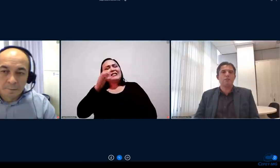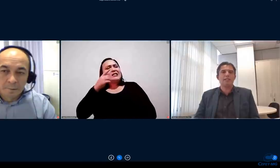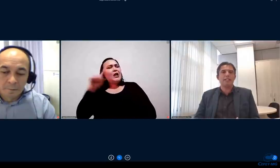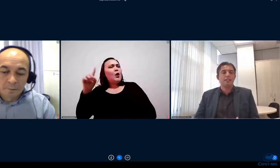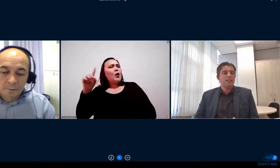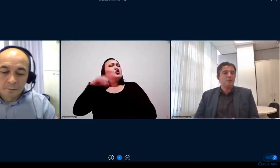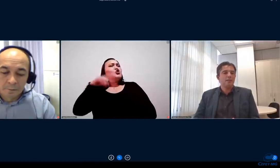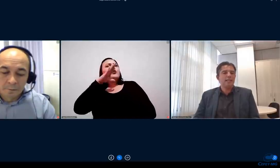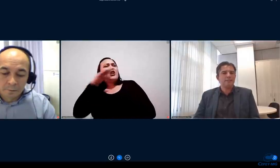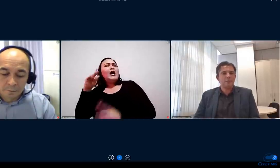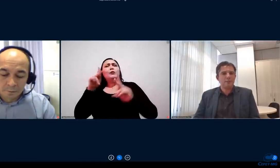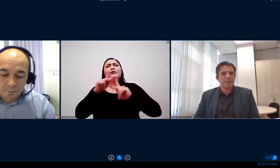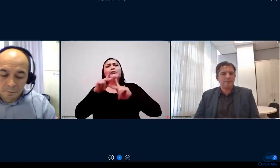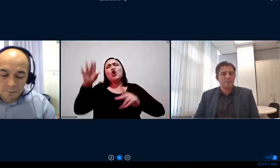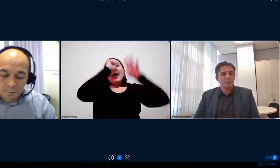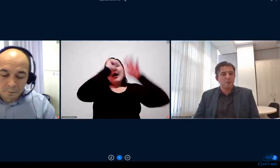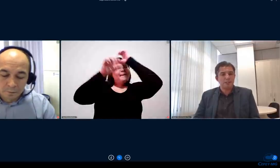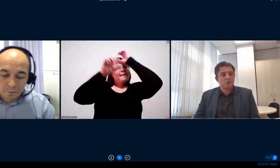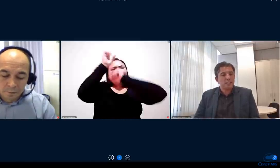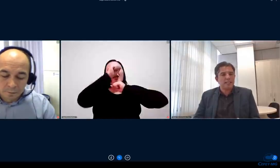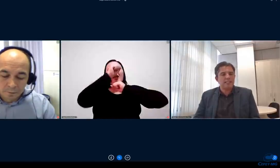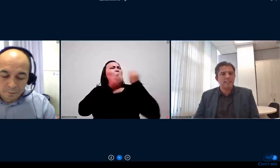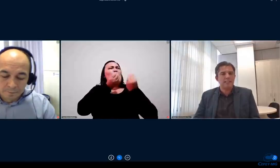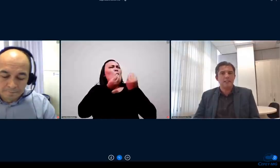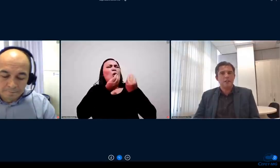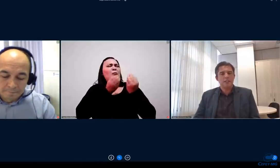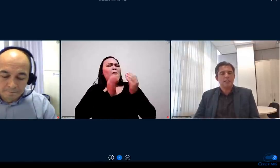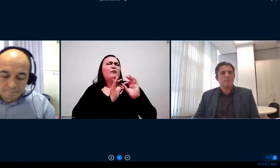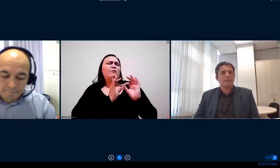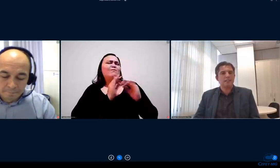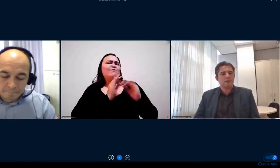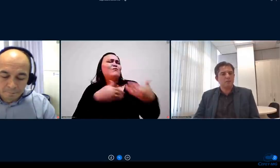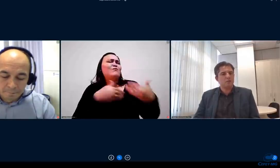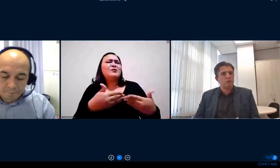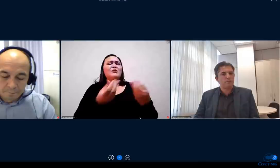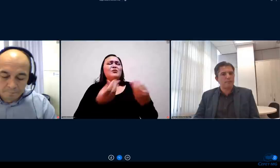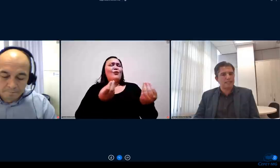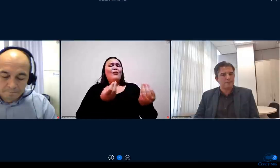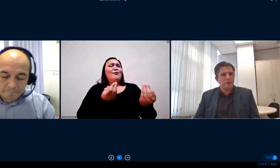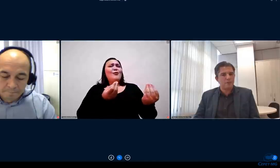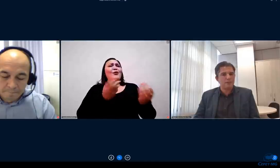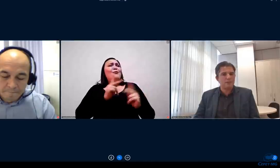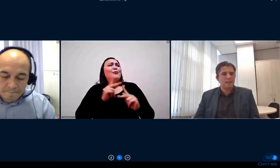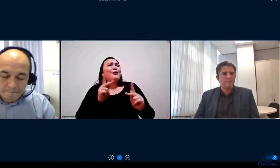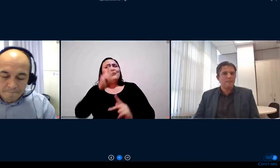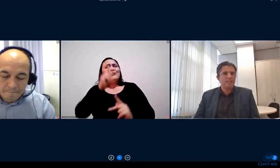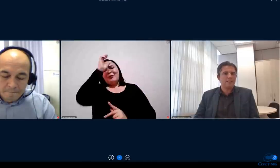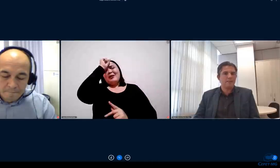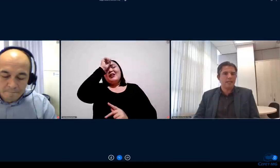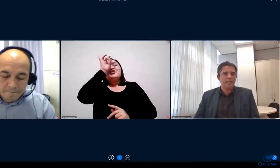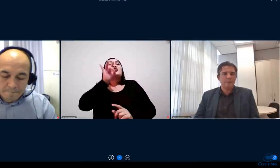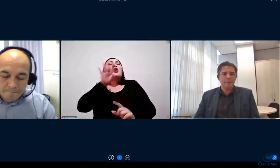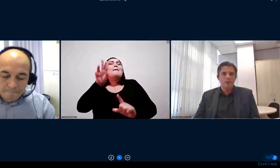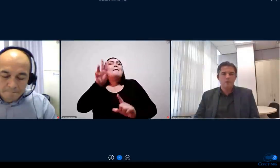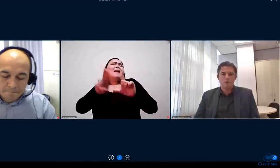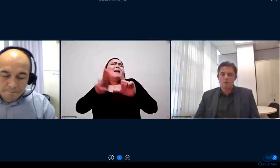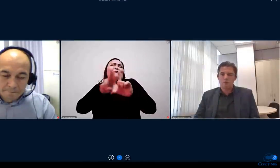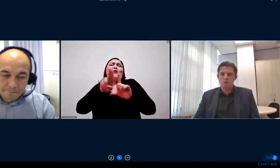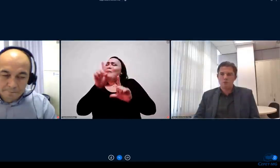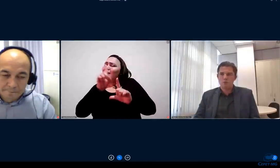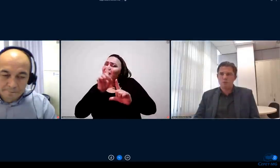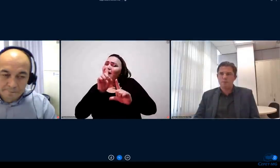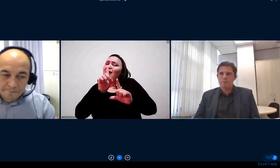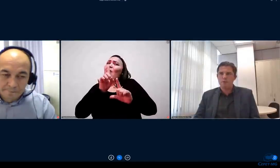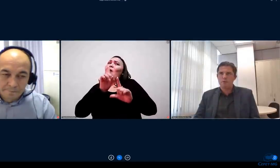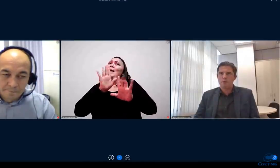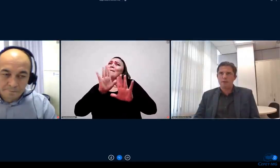capacitação docente porque essa foi uma preocupação generalizada de capacitação não só com plataformas mas também com